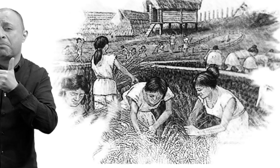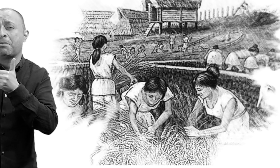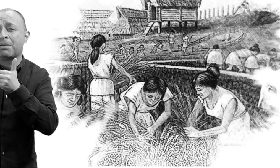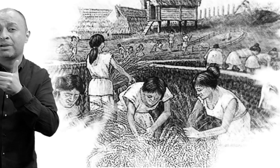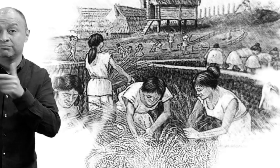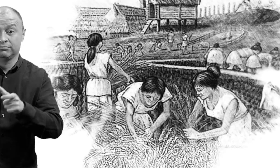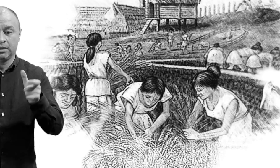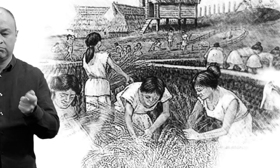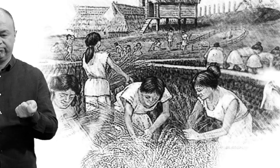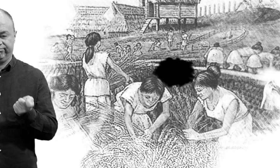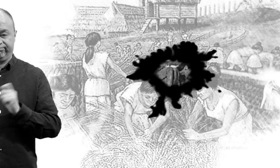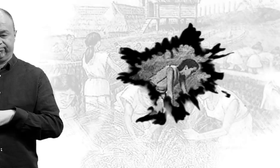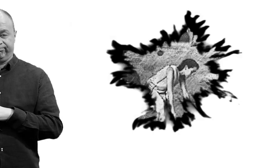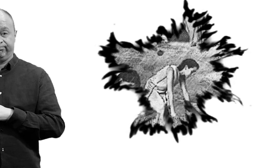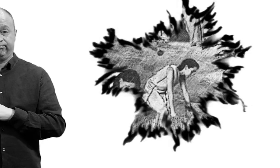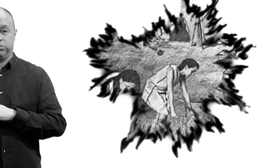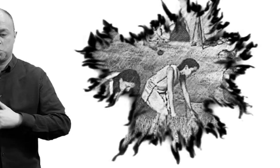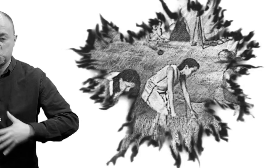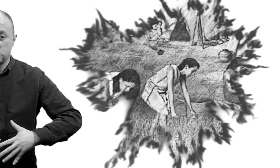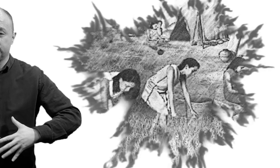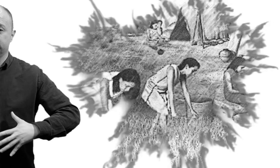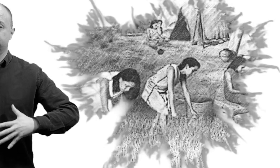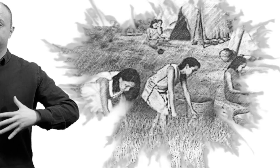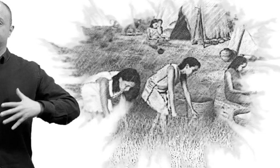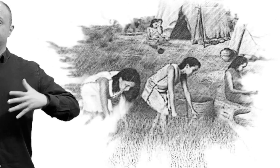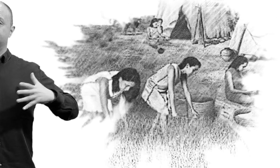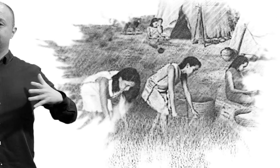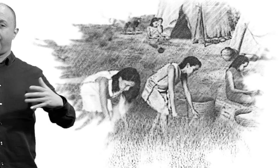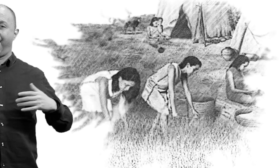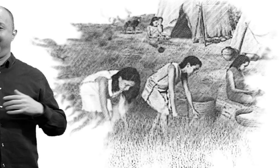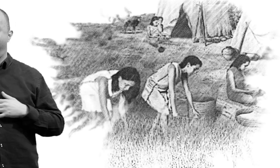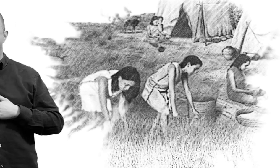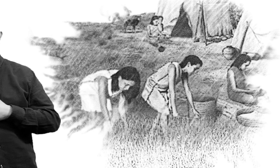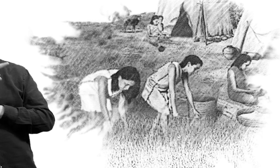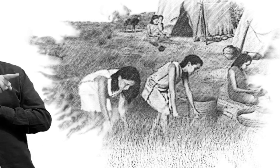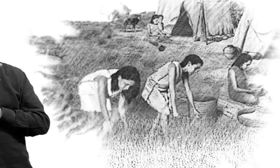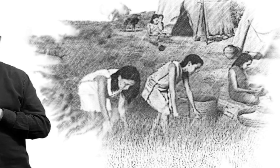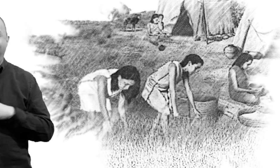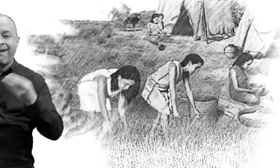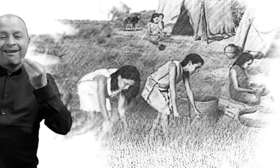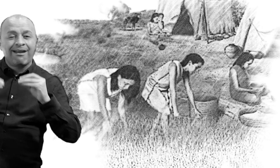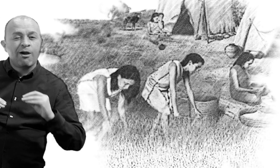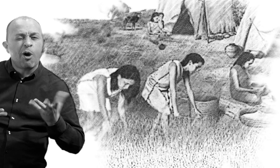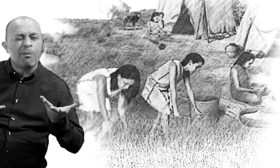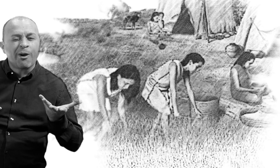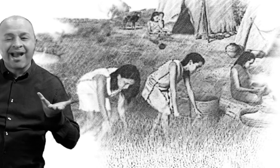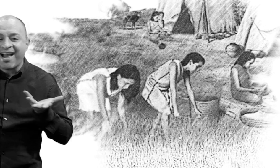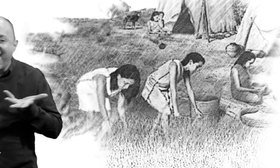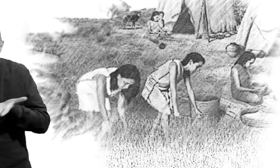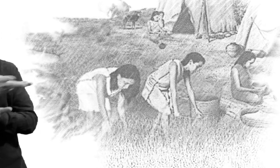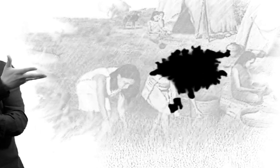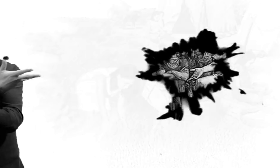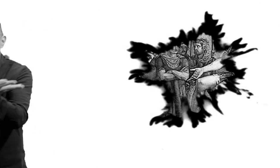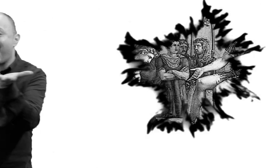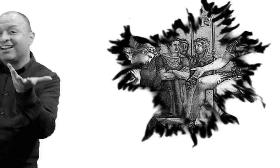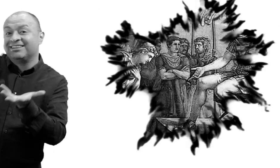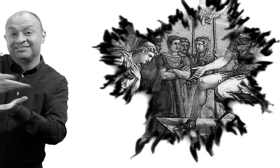continued evolving, and with this also discovered other ways to interact in the world, the use